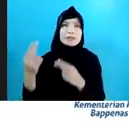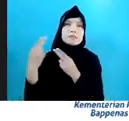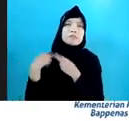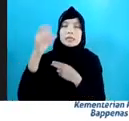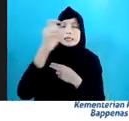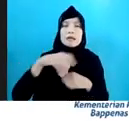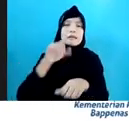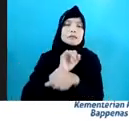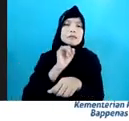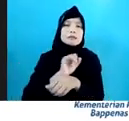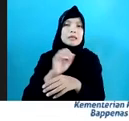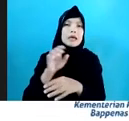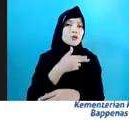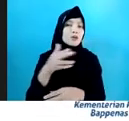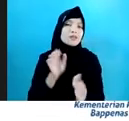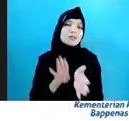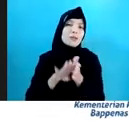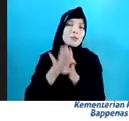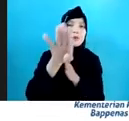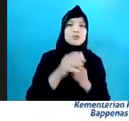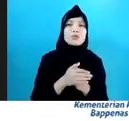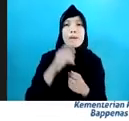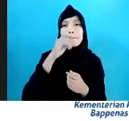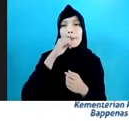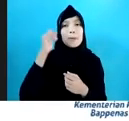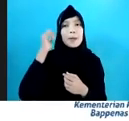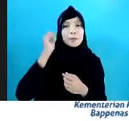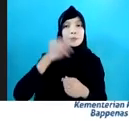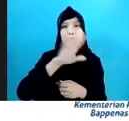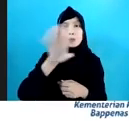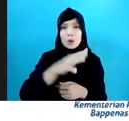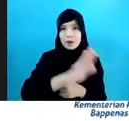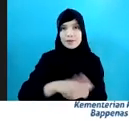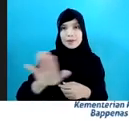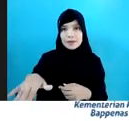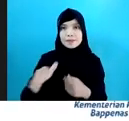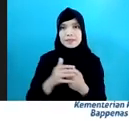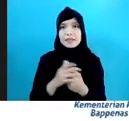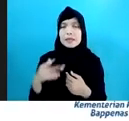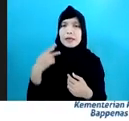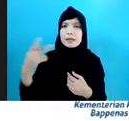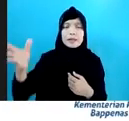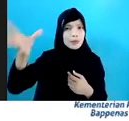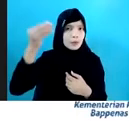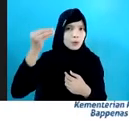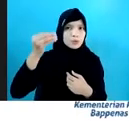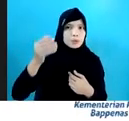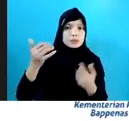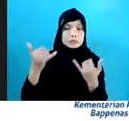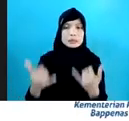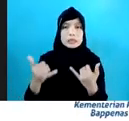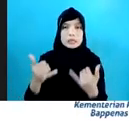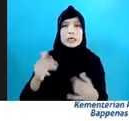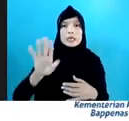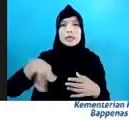Indonesia maju Nah Bapak dan Ibu sekalian Serta adik-adik Kita tahu semua Saat ini kita memasuki tahun